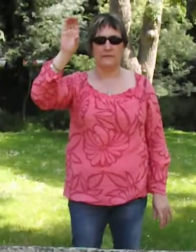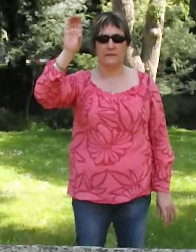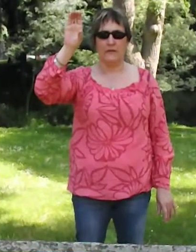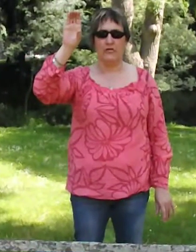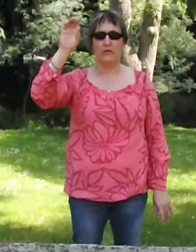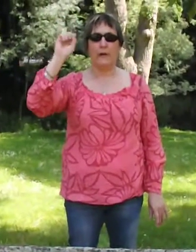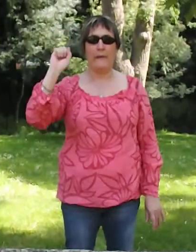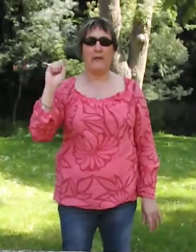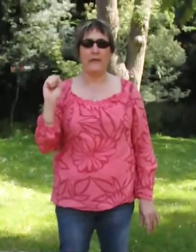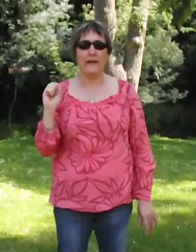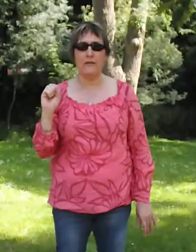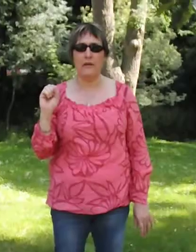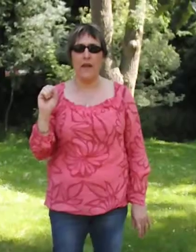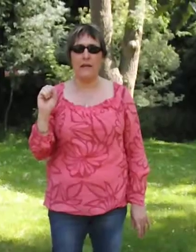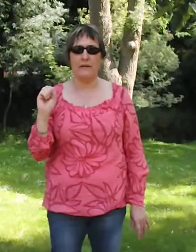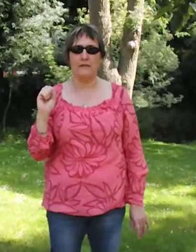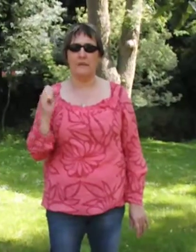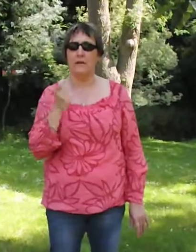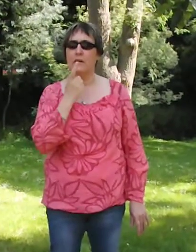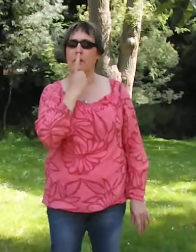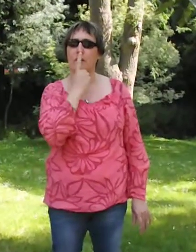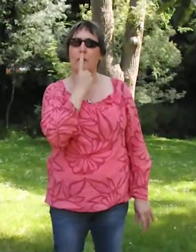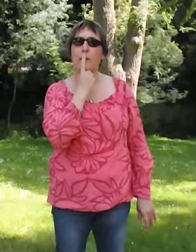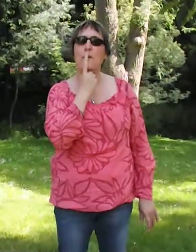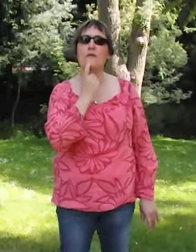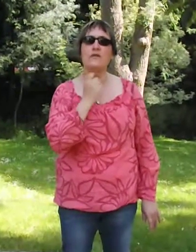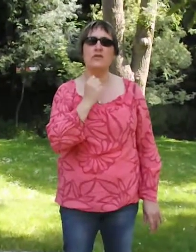Je vous rappelle aussi les couleurs ? Rouge,